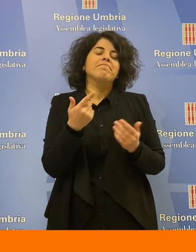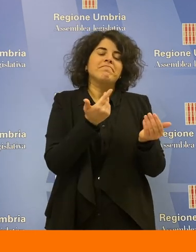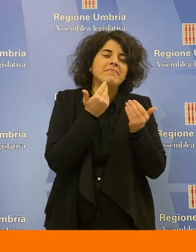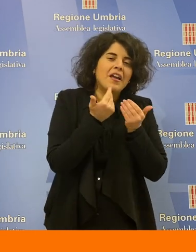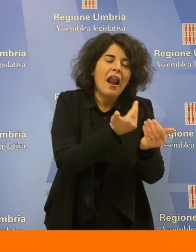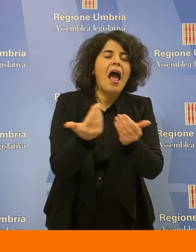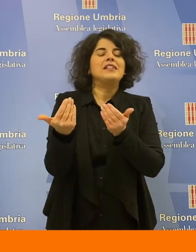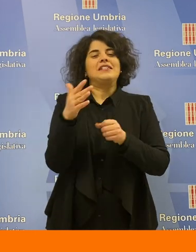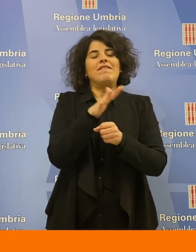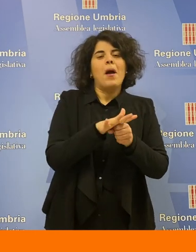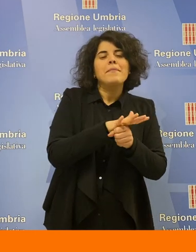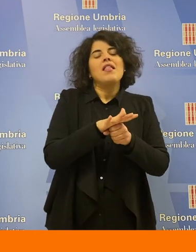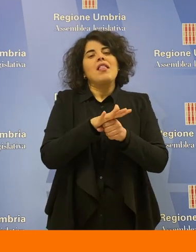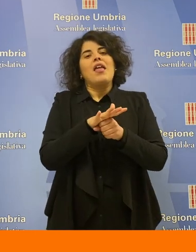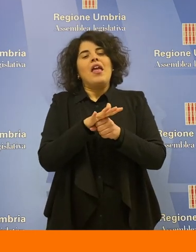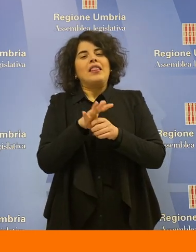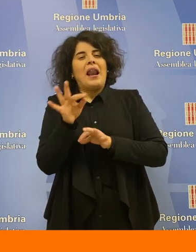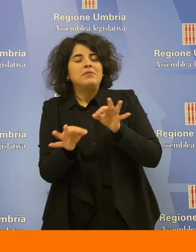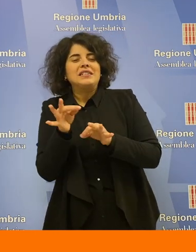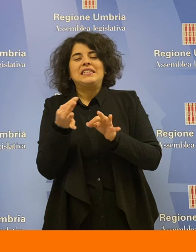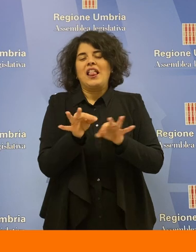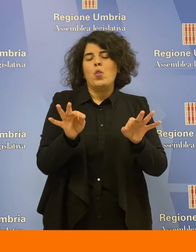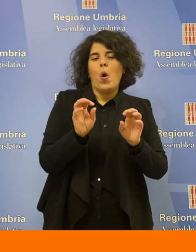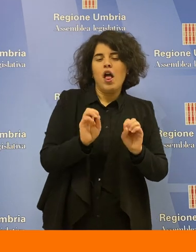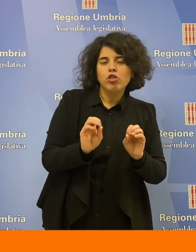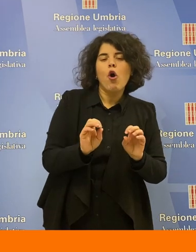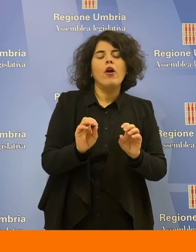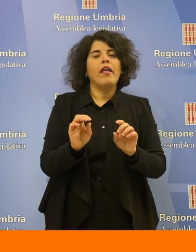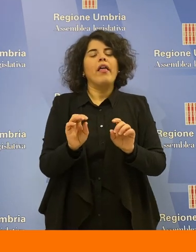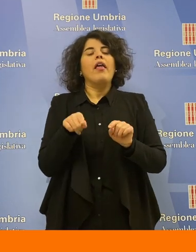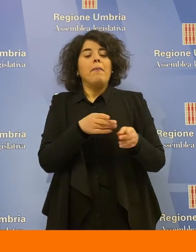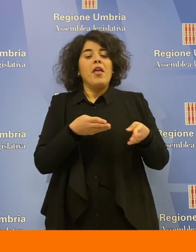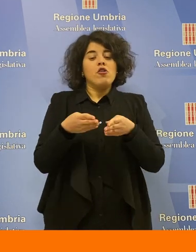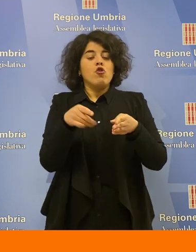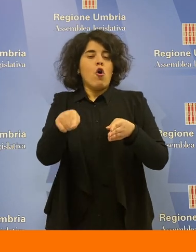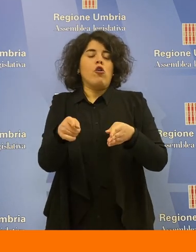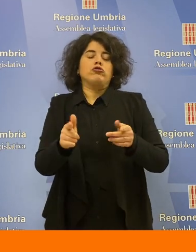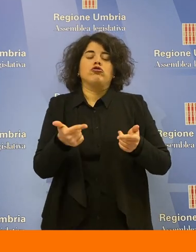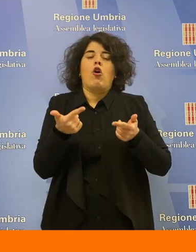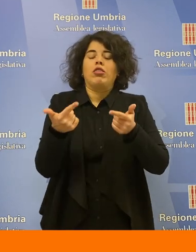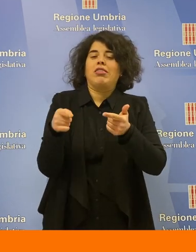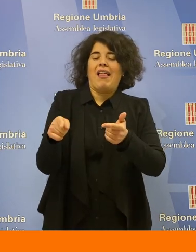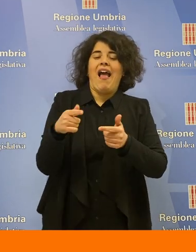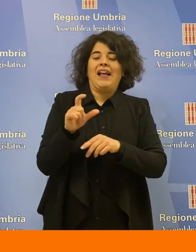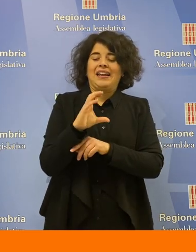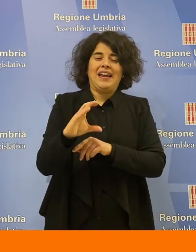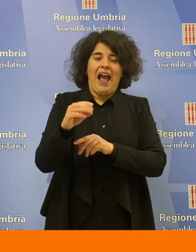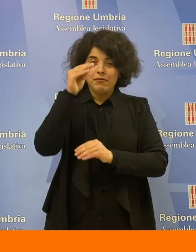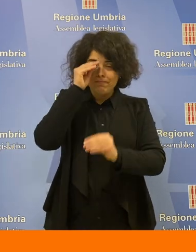e gli educatori, un lavoro condiviso, ha detto, per far imparare sempre nuove cose a Chiara, con l'obiettivo di renderla felice.